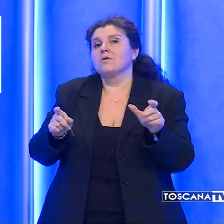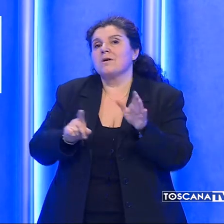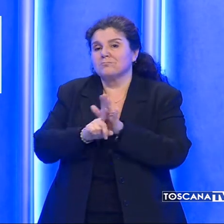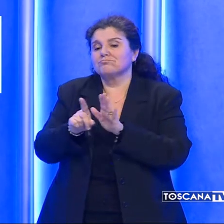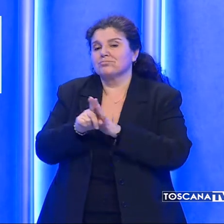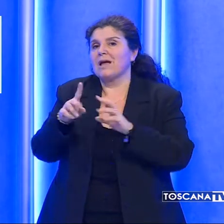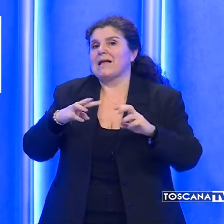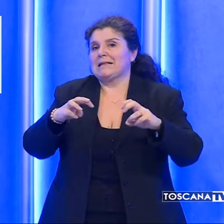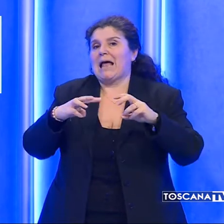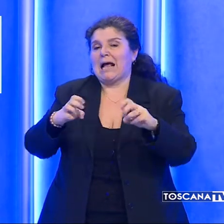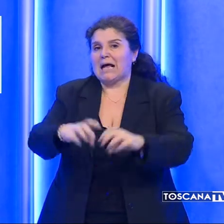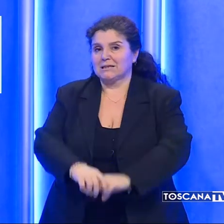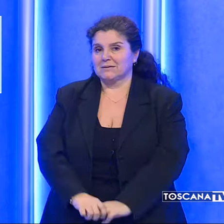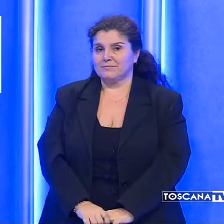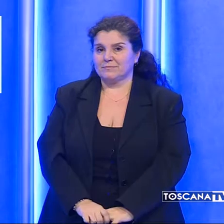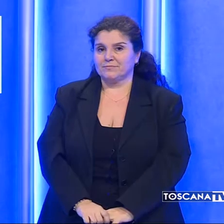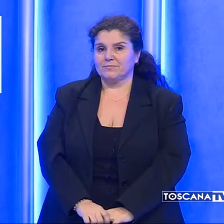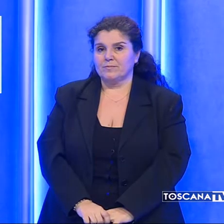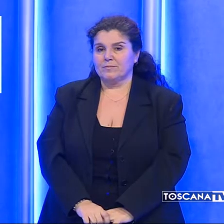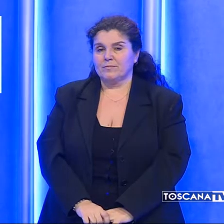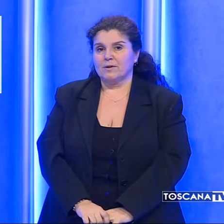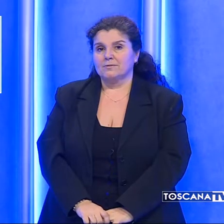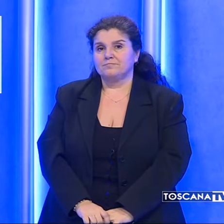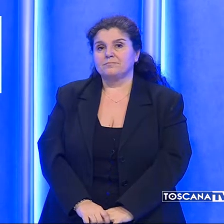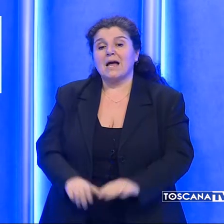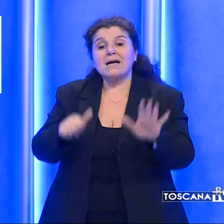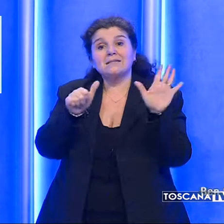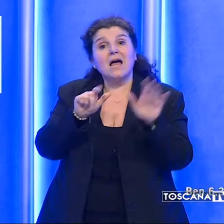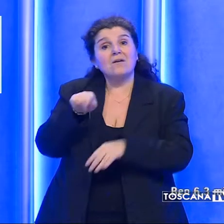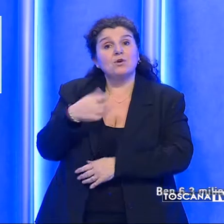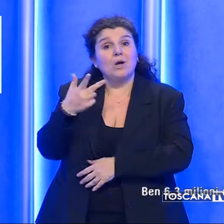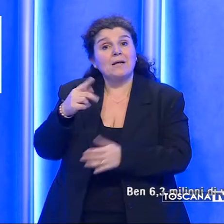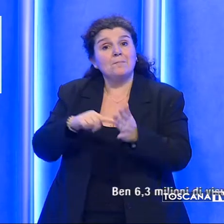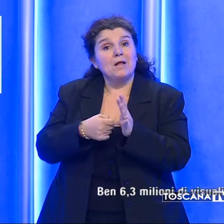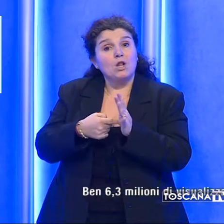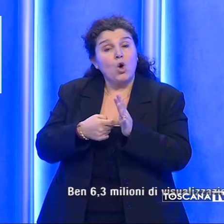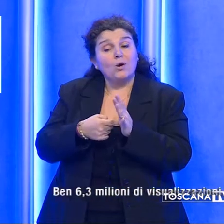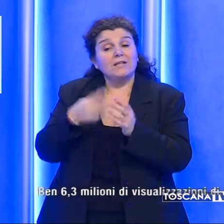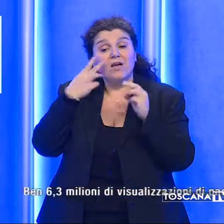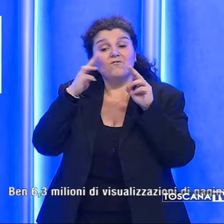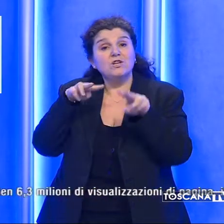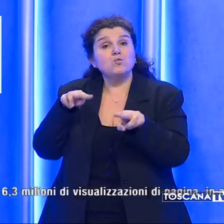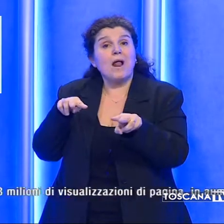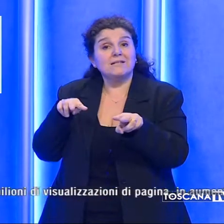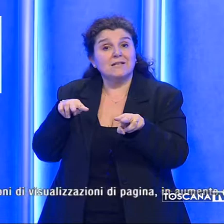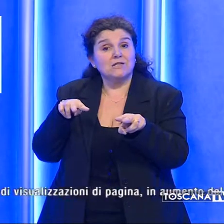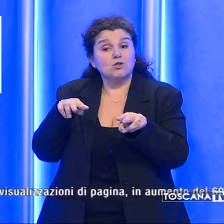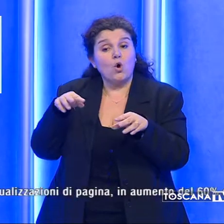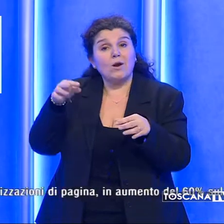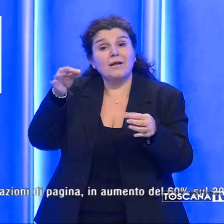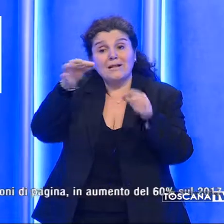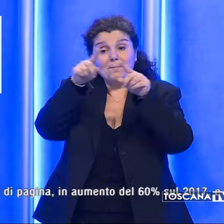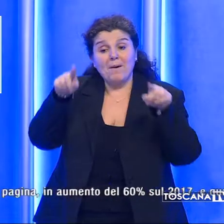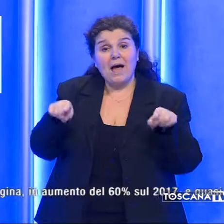indagate. Ben 6,3 milioni di visualizzazioni di pagina